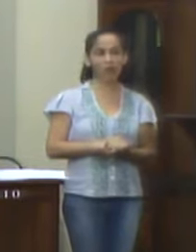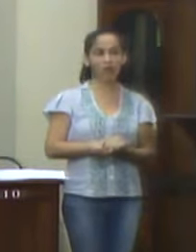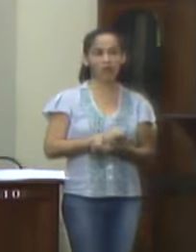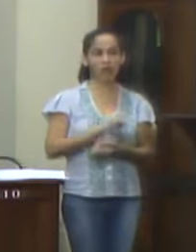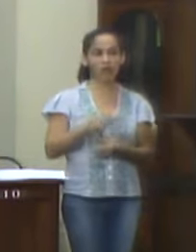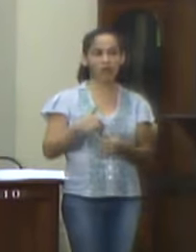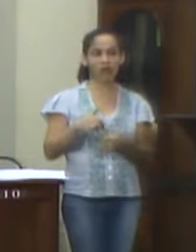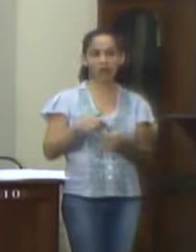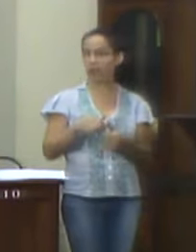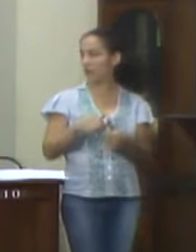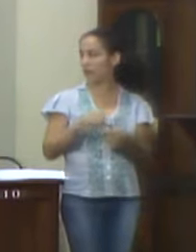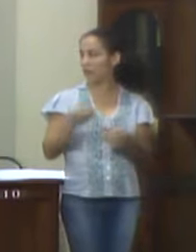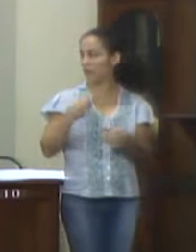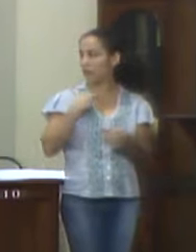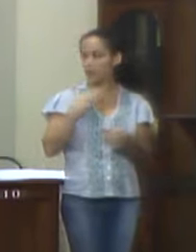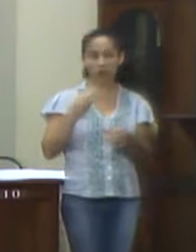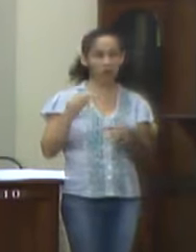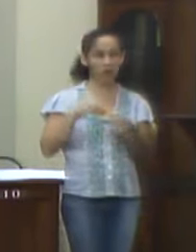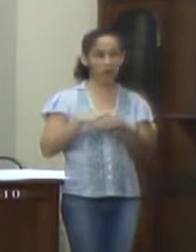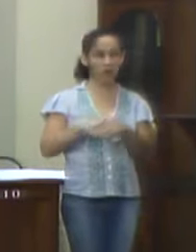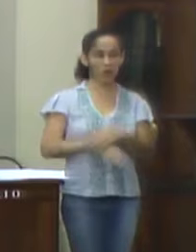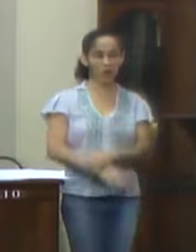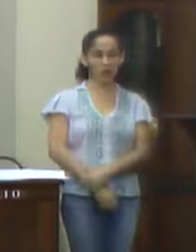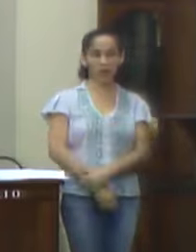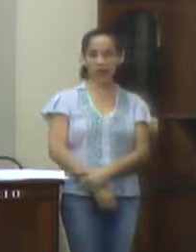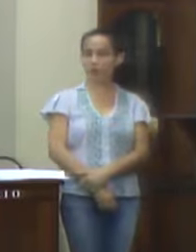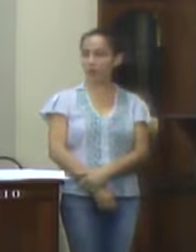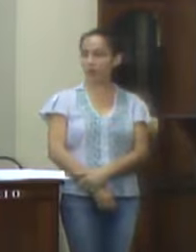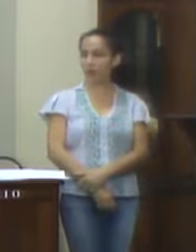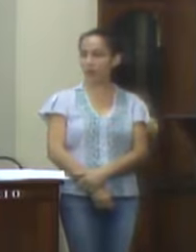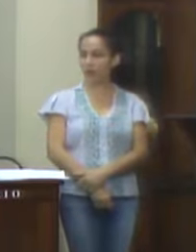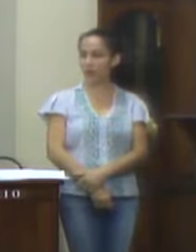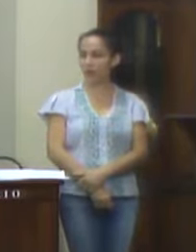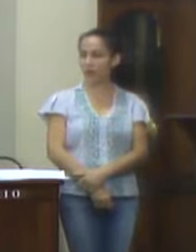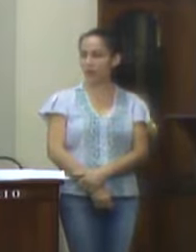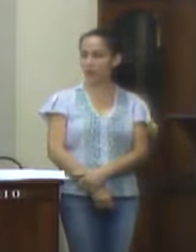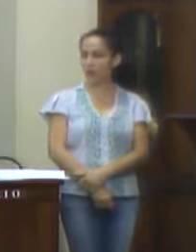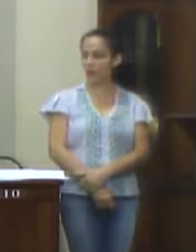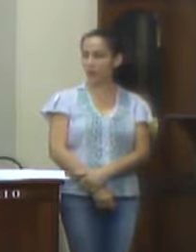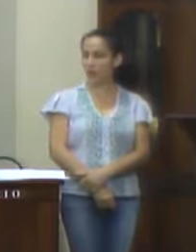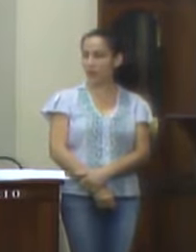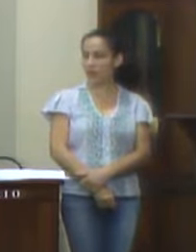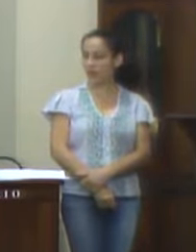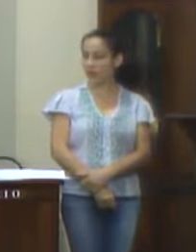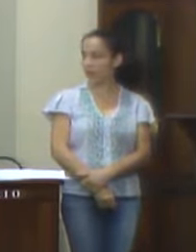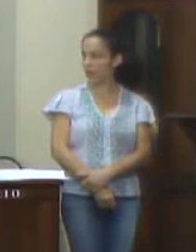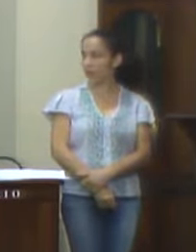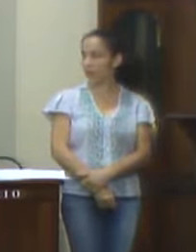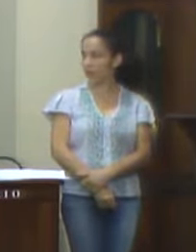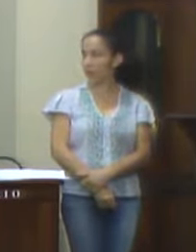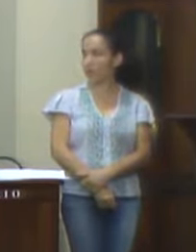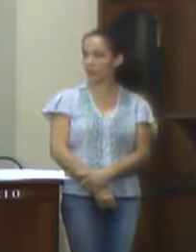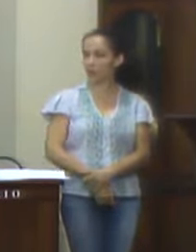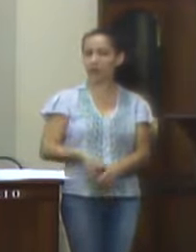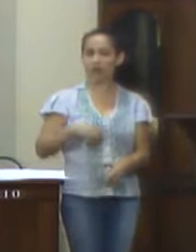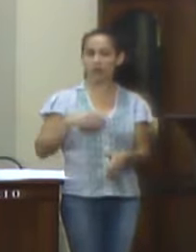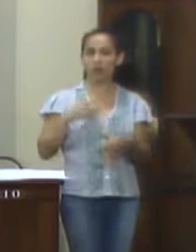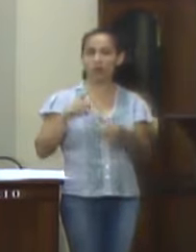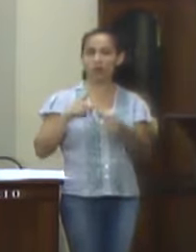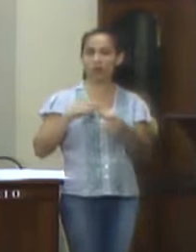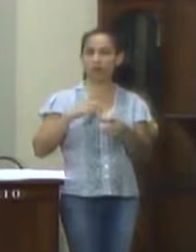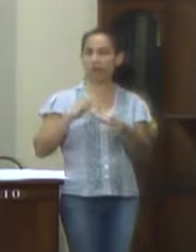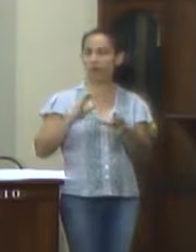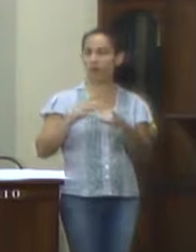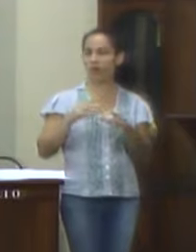mas não podem ser rotadas, não isso? Mas, pelo que eu sei, o vereador já está a caminho, teve uma